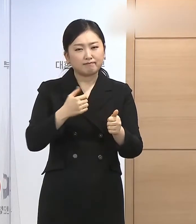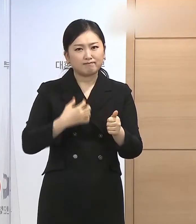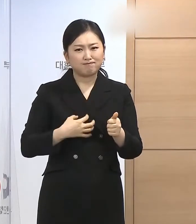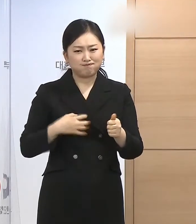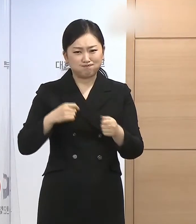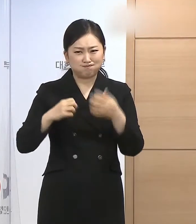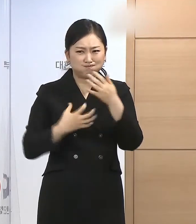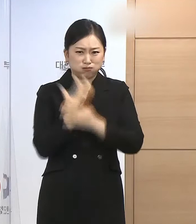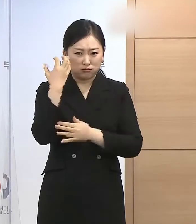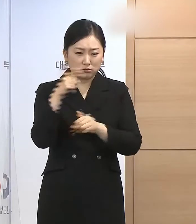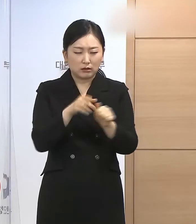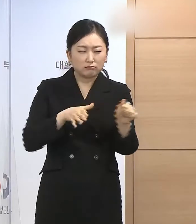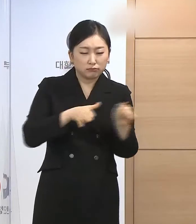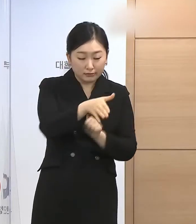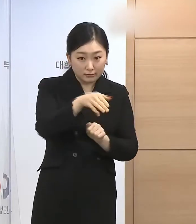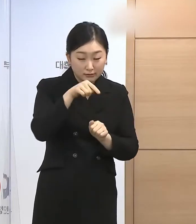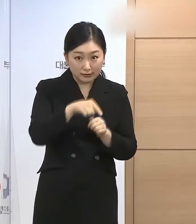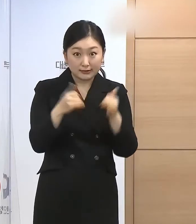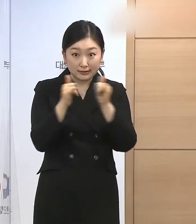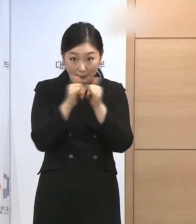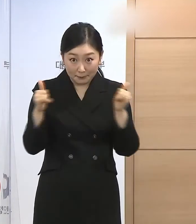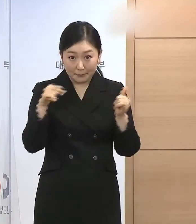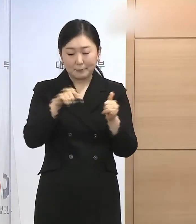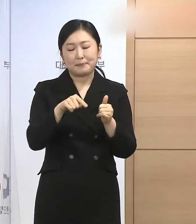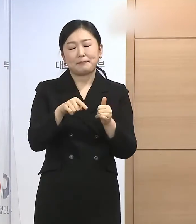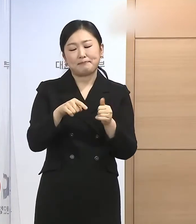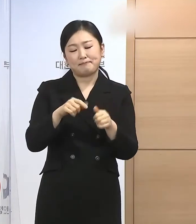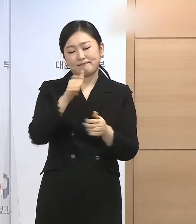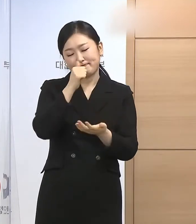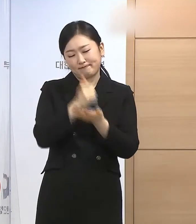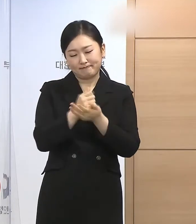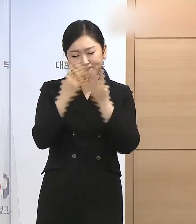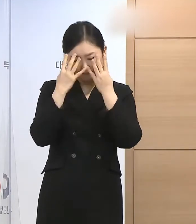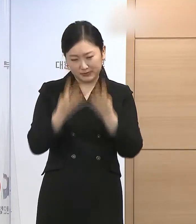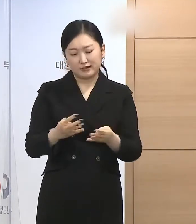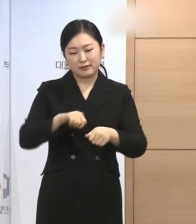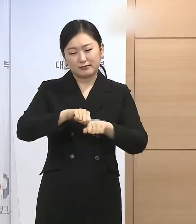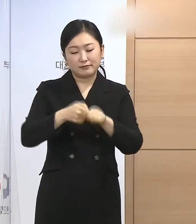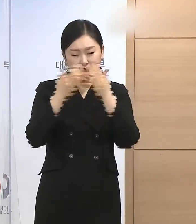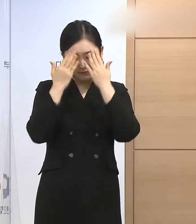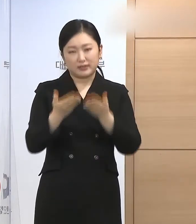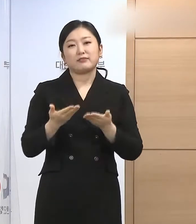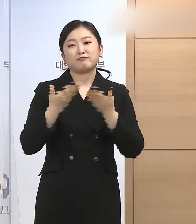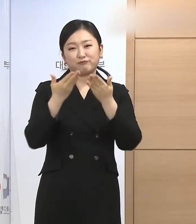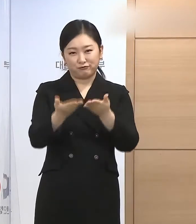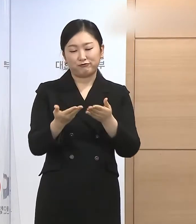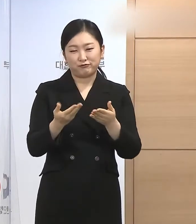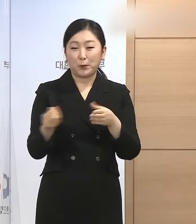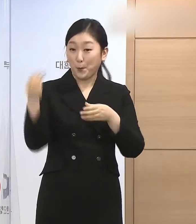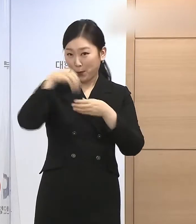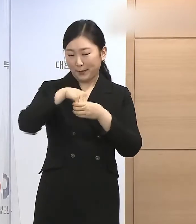특별 배려 수영자를 신중하게 선정하여 사면 대상에 포함시켰습니다.